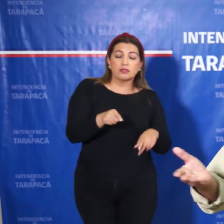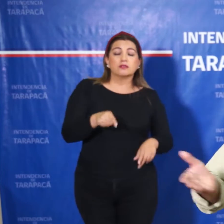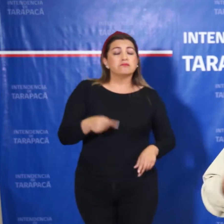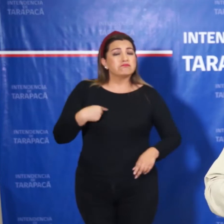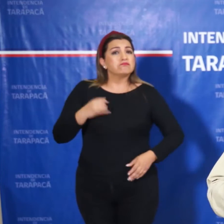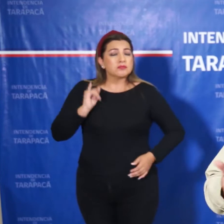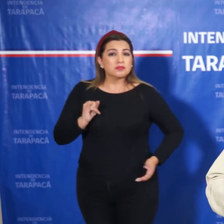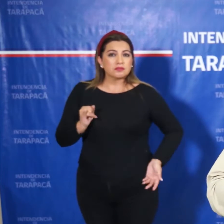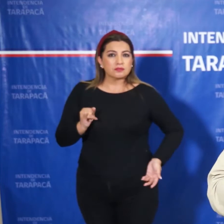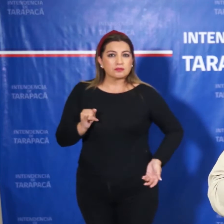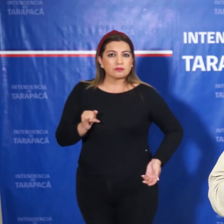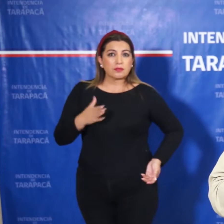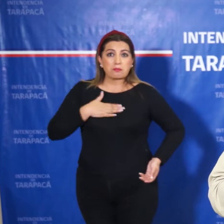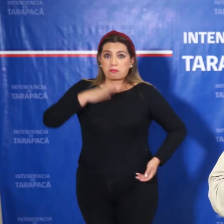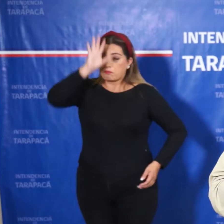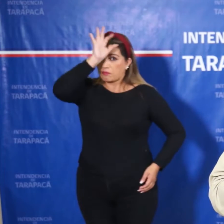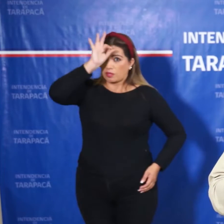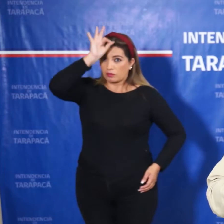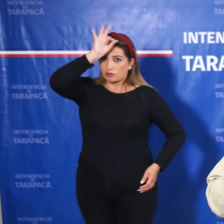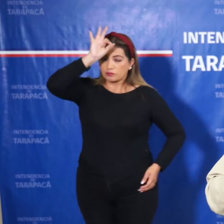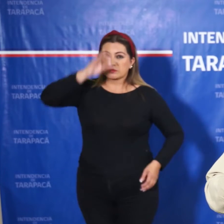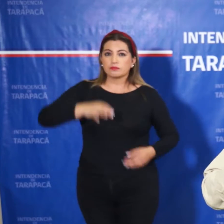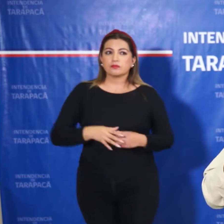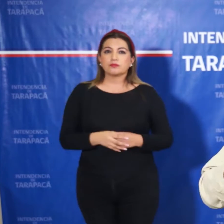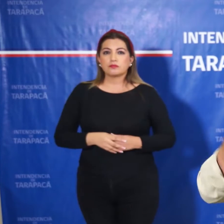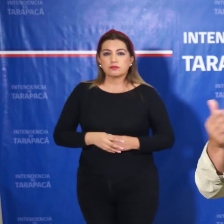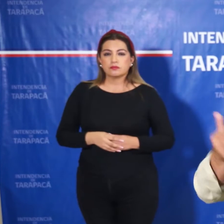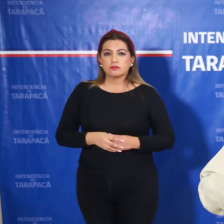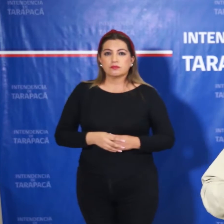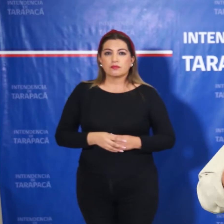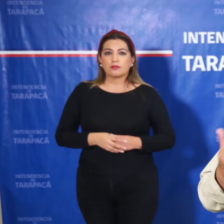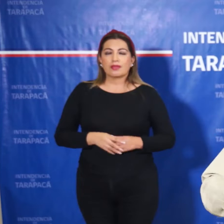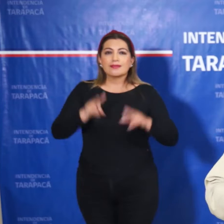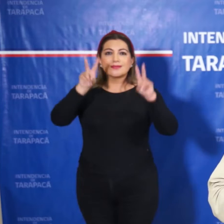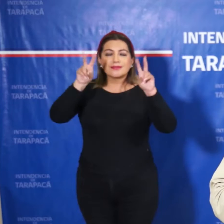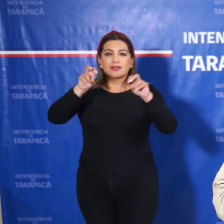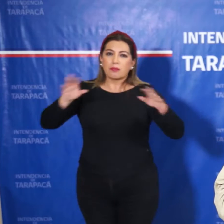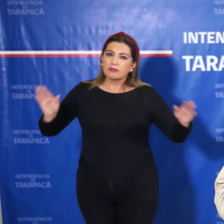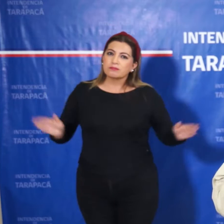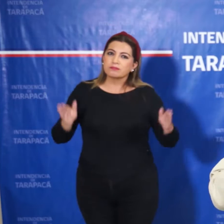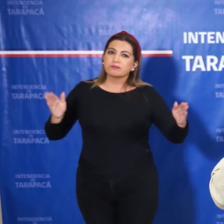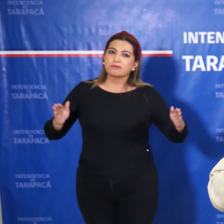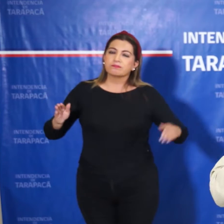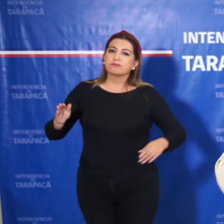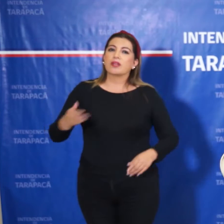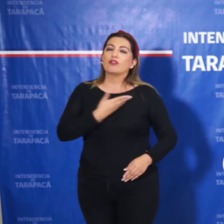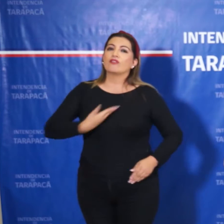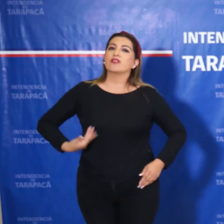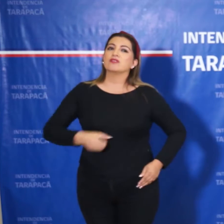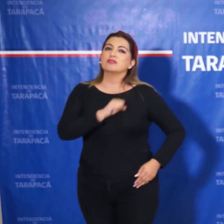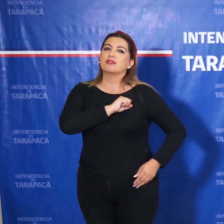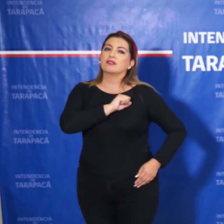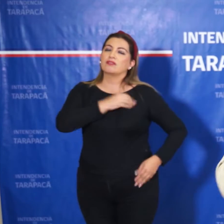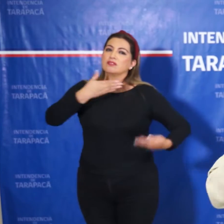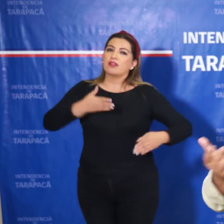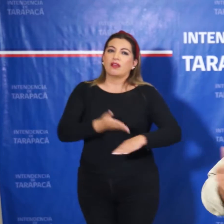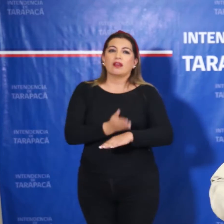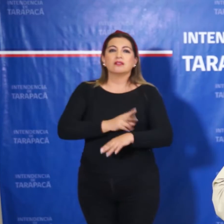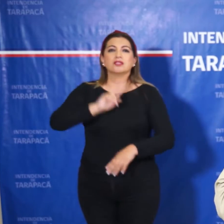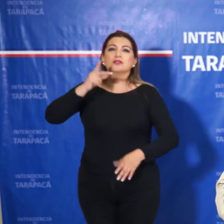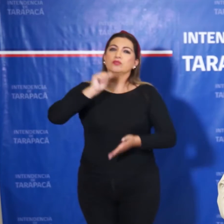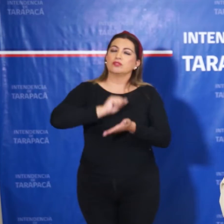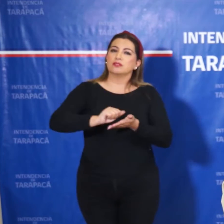mi opinión es poder empujar este tema a través del gobierno central y que ya lo hemos conversado con el